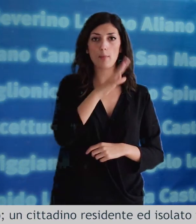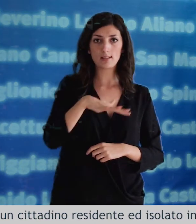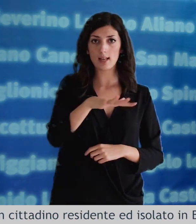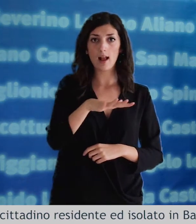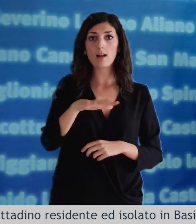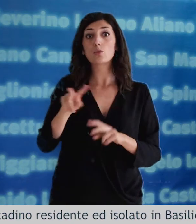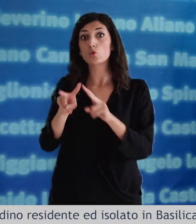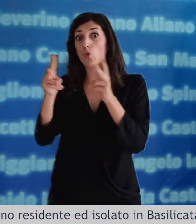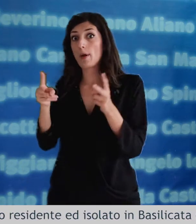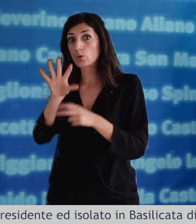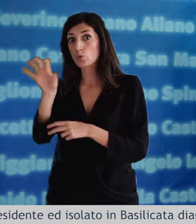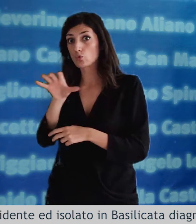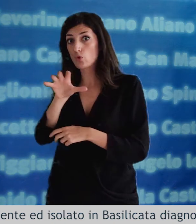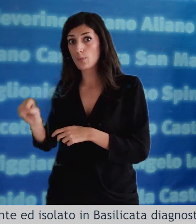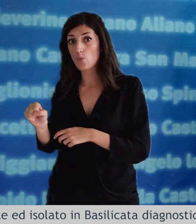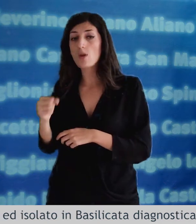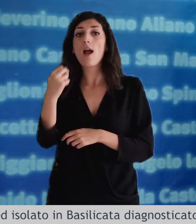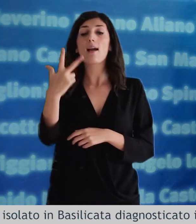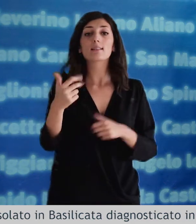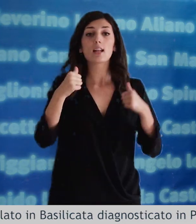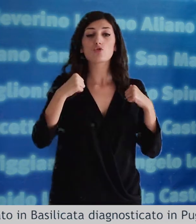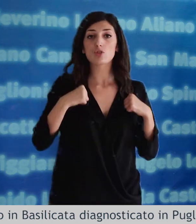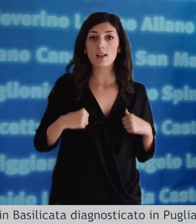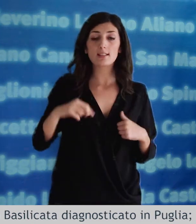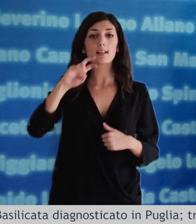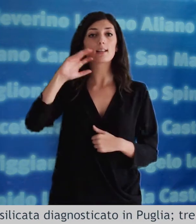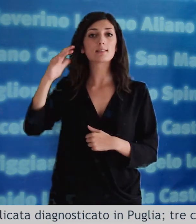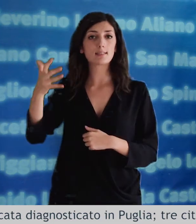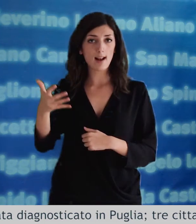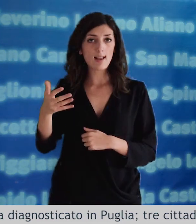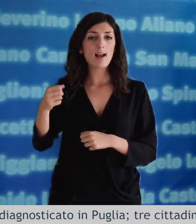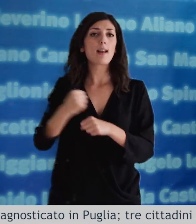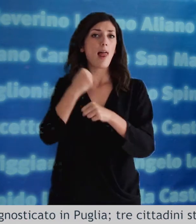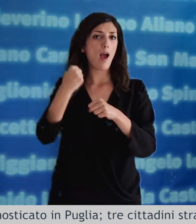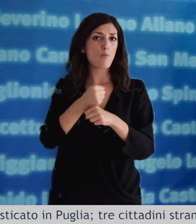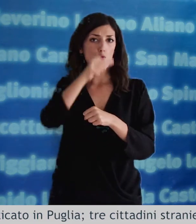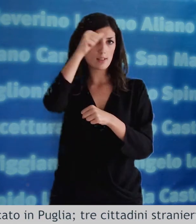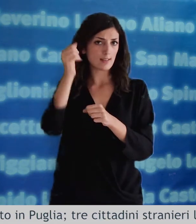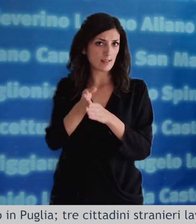e infine tre cittadini stranieri lavoratori stagionali a palazzo san gervasio